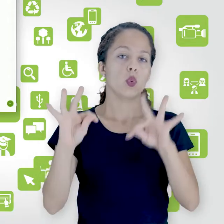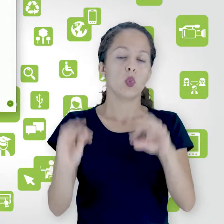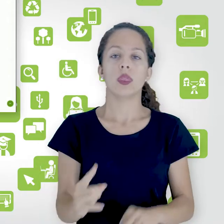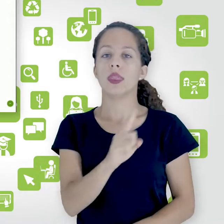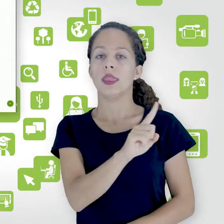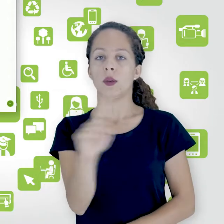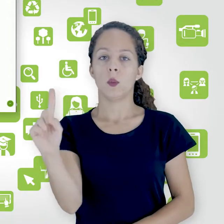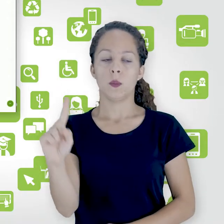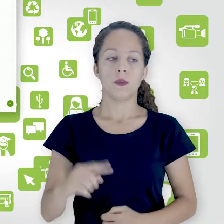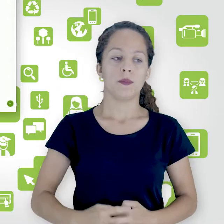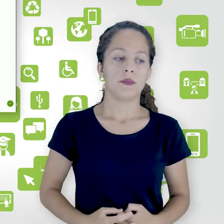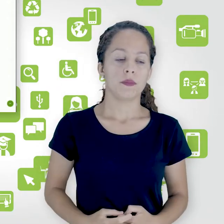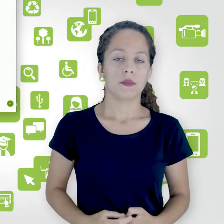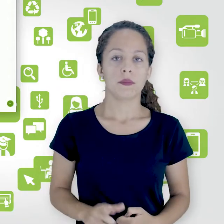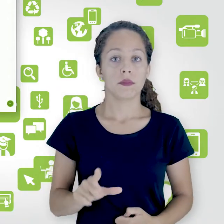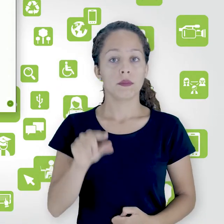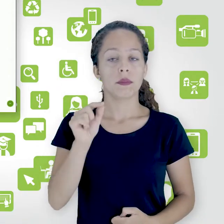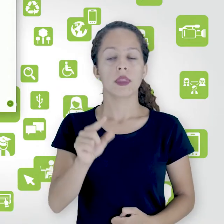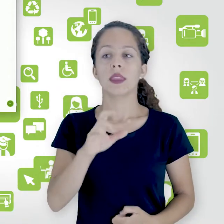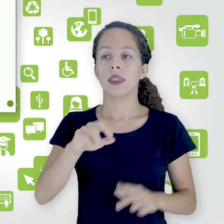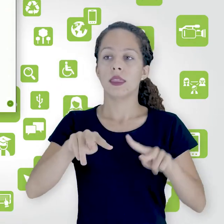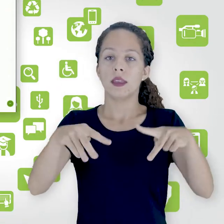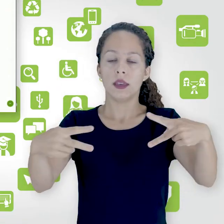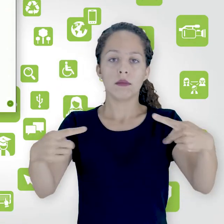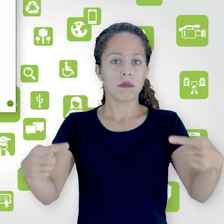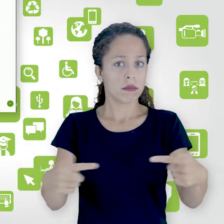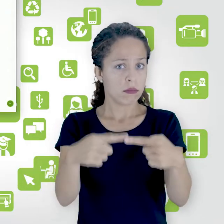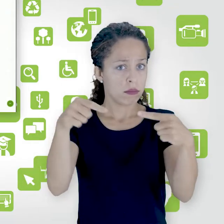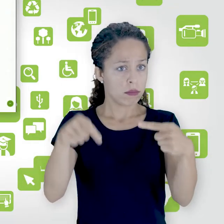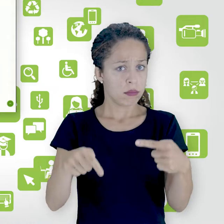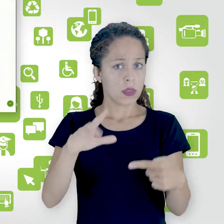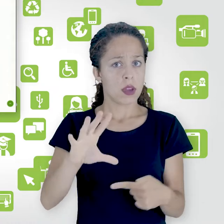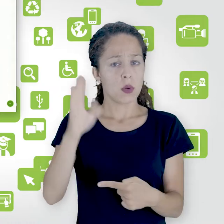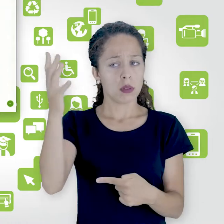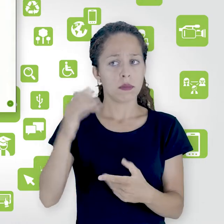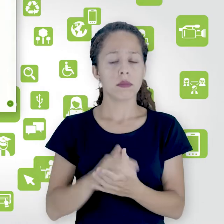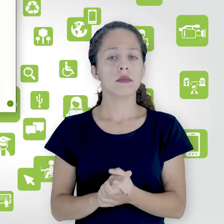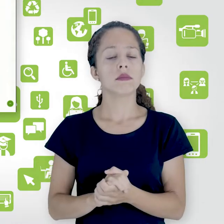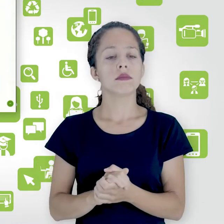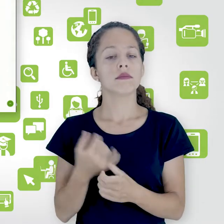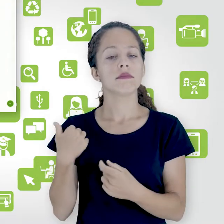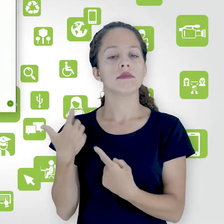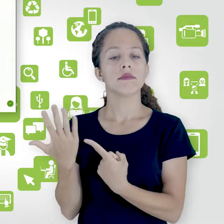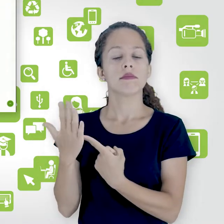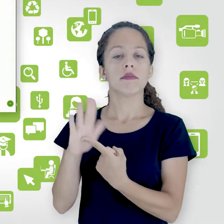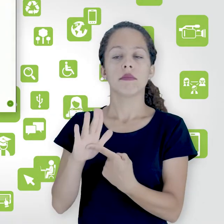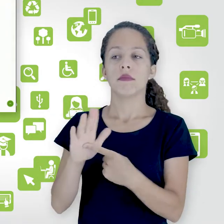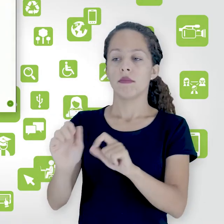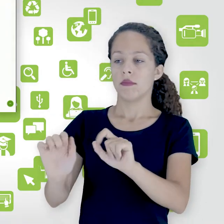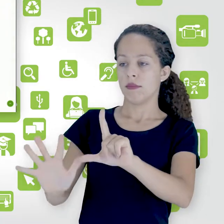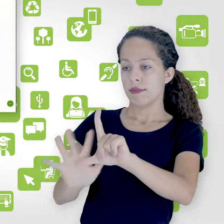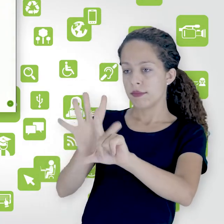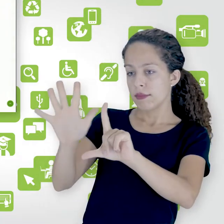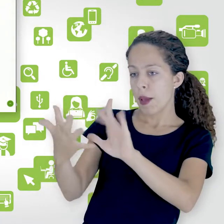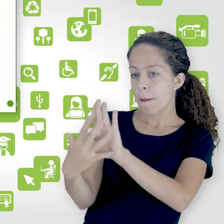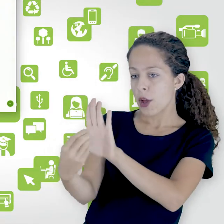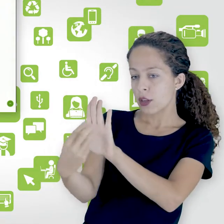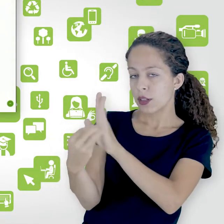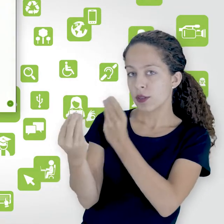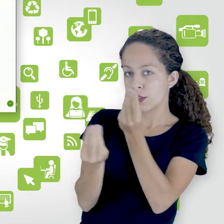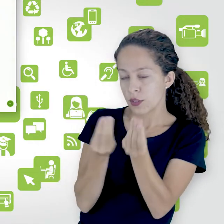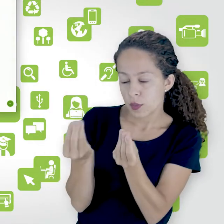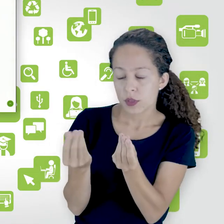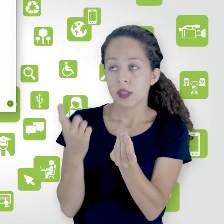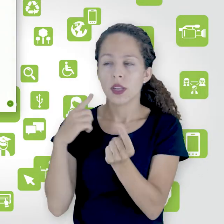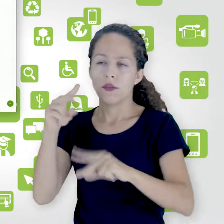Vou escolher se eu quero fazer o link automático desses itens e sigo aqui para a aparência. Então, o formato de